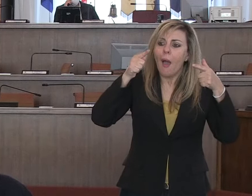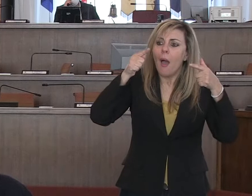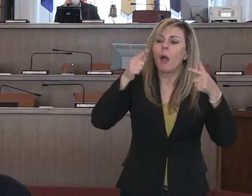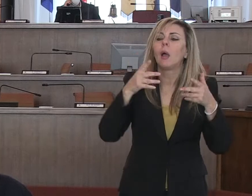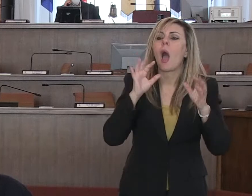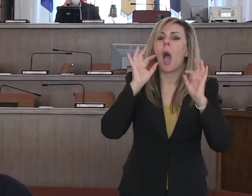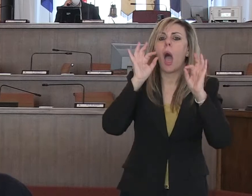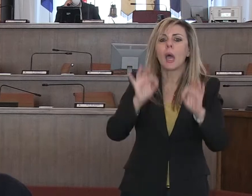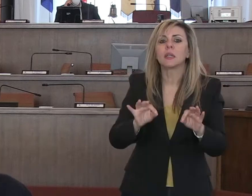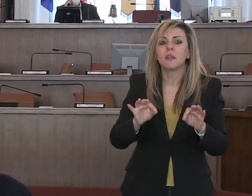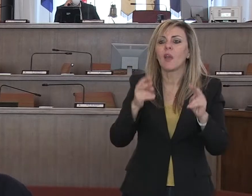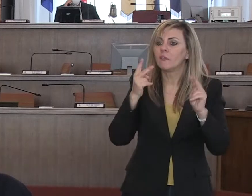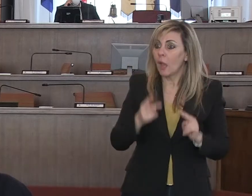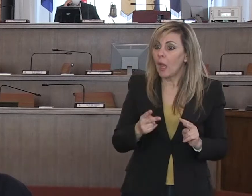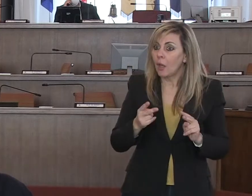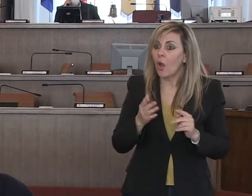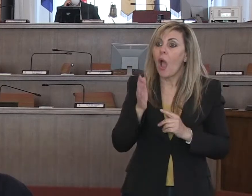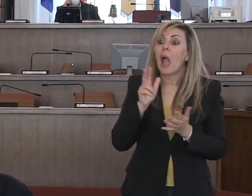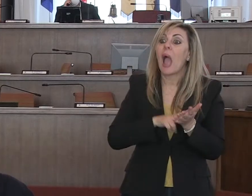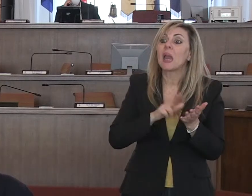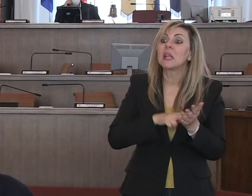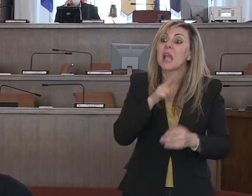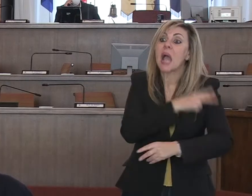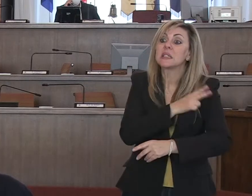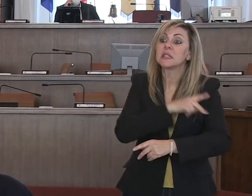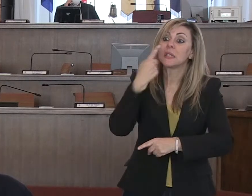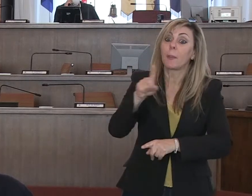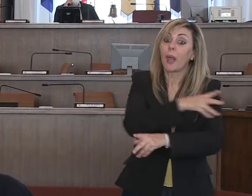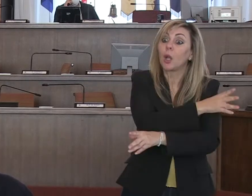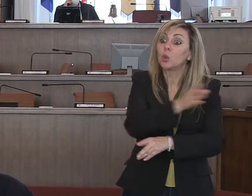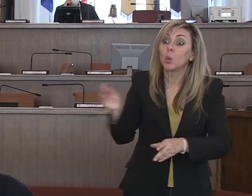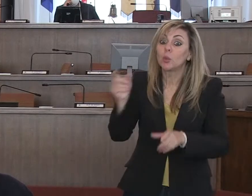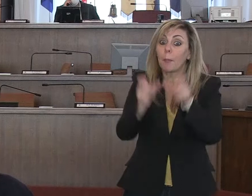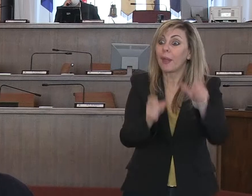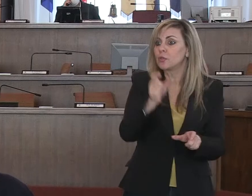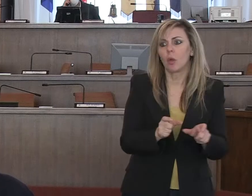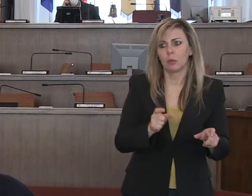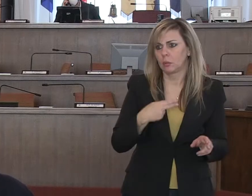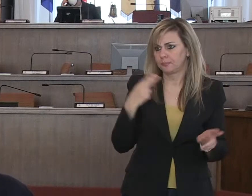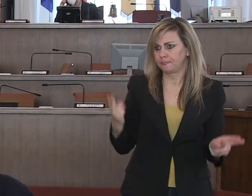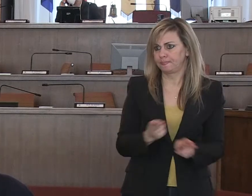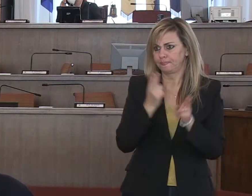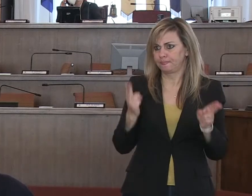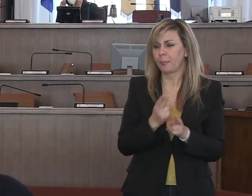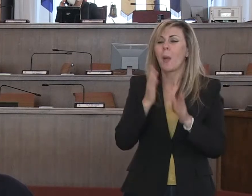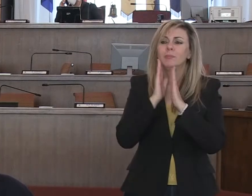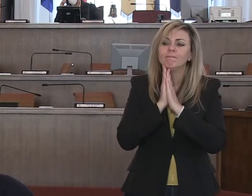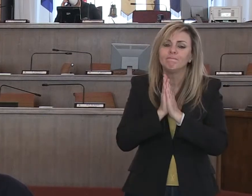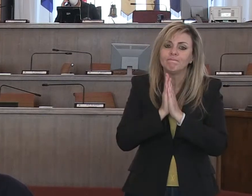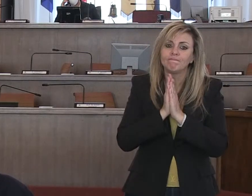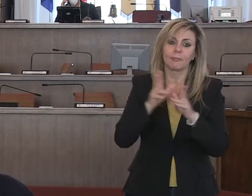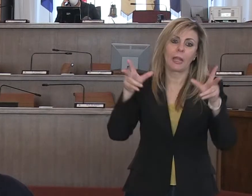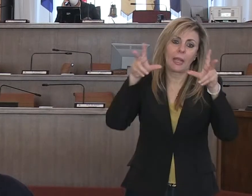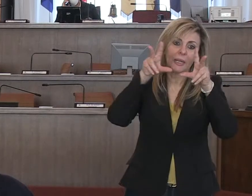poter garantire completamente l'assistenza a tutti i pazienti. Ecco perché, ripeto, fino alla